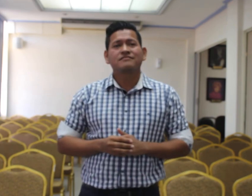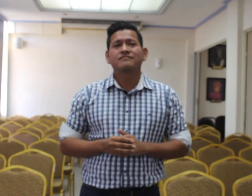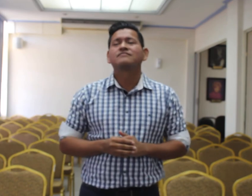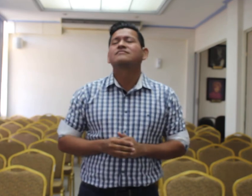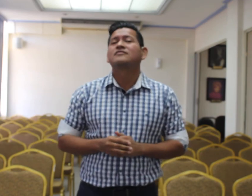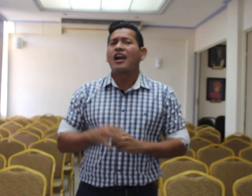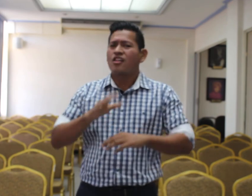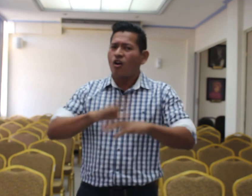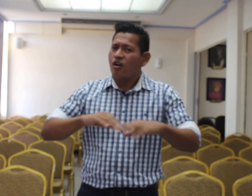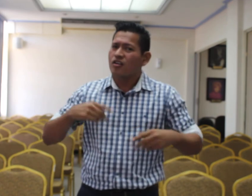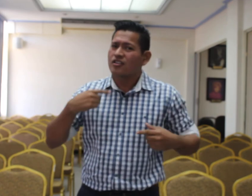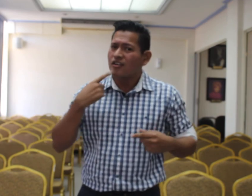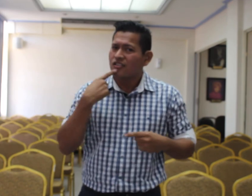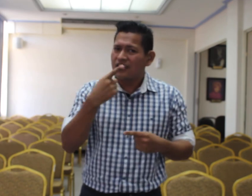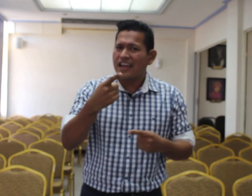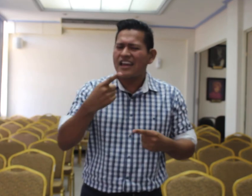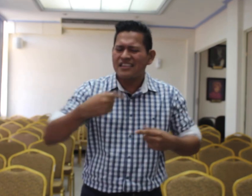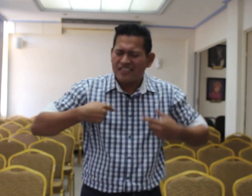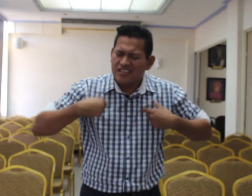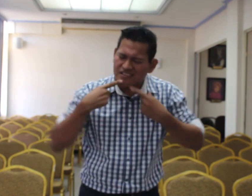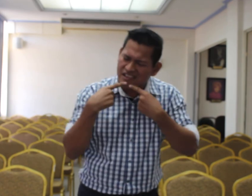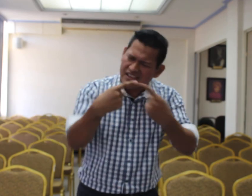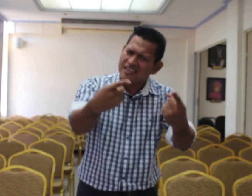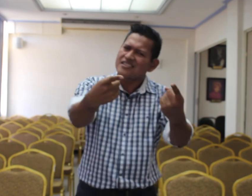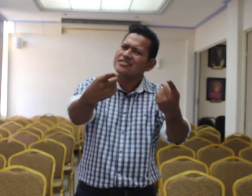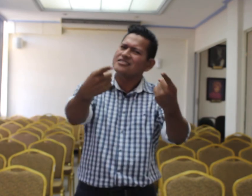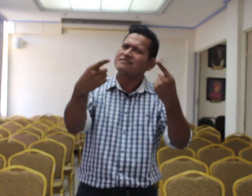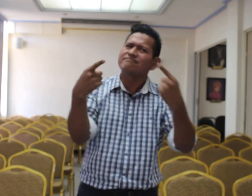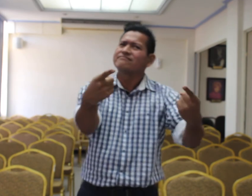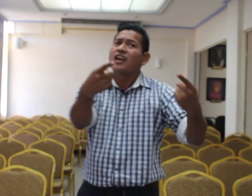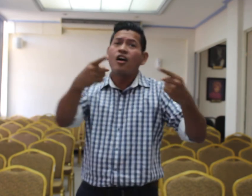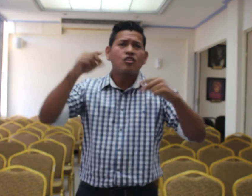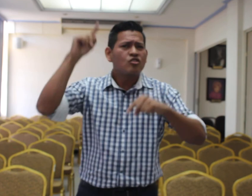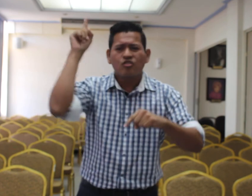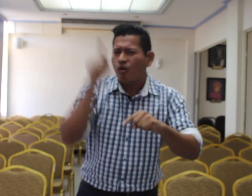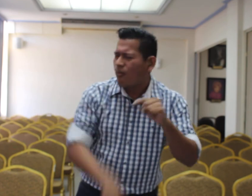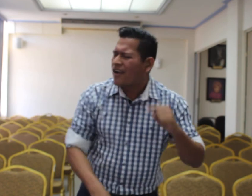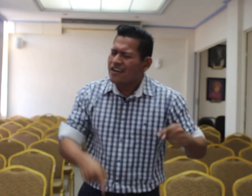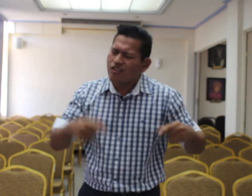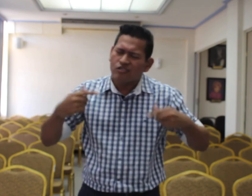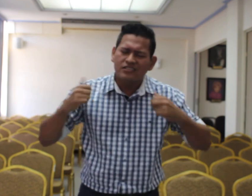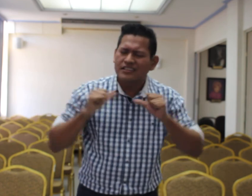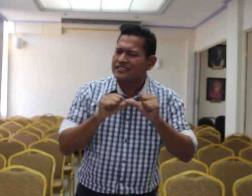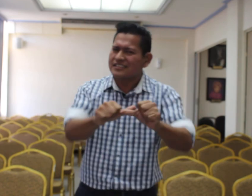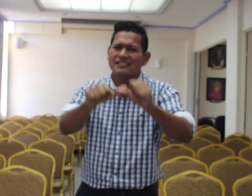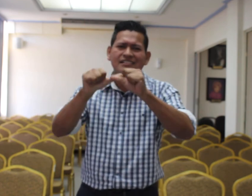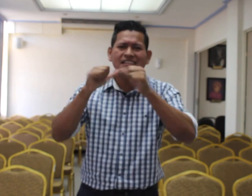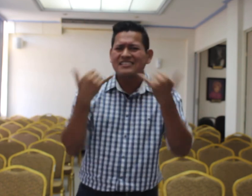lo que tengo que decir, no puedo ya seguir